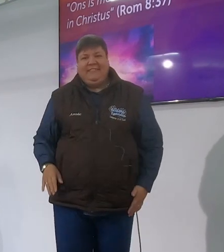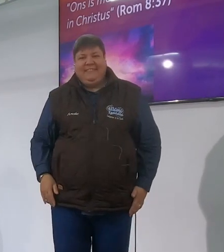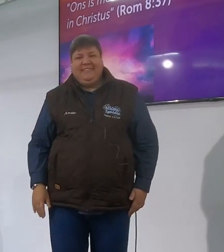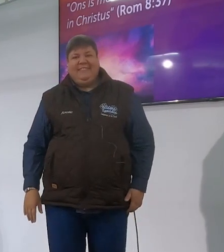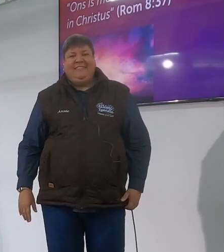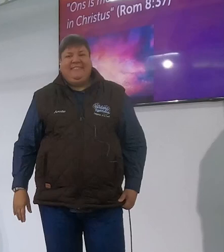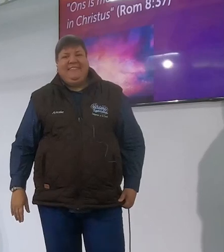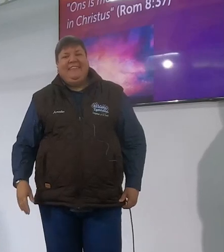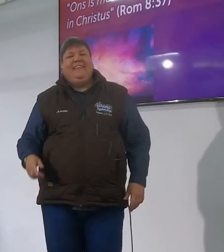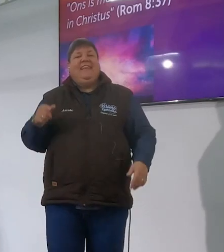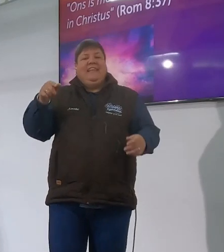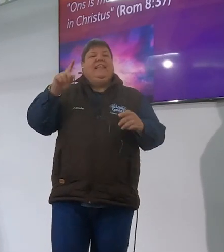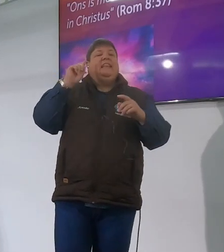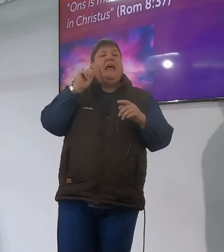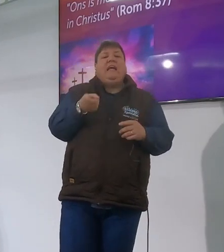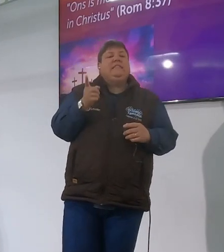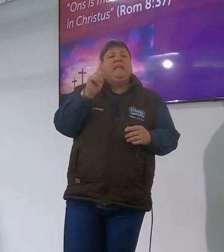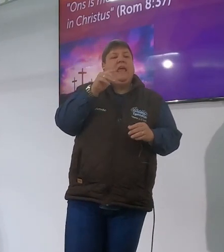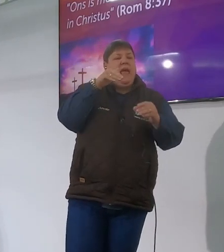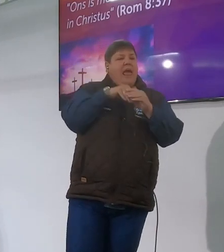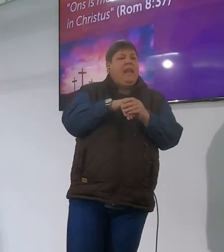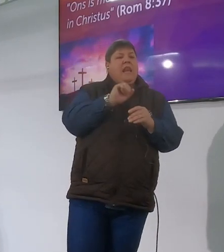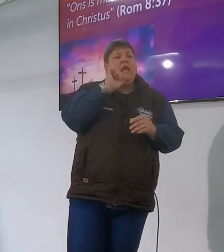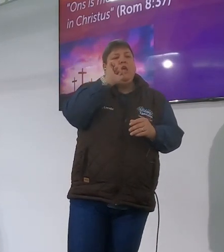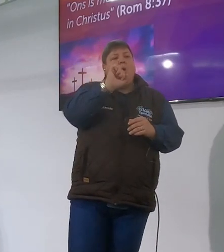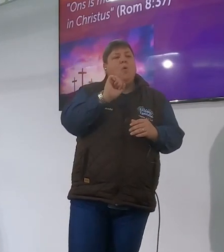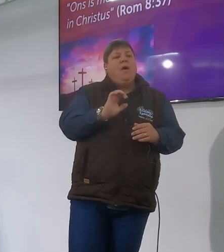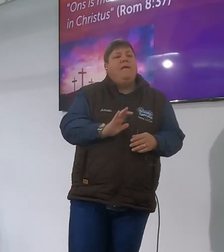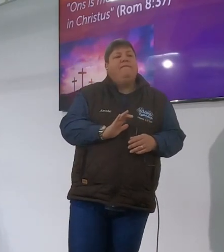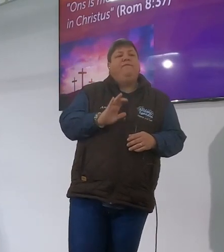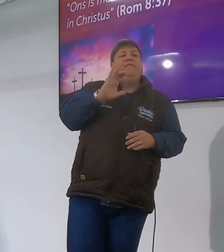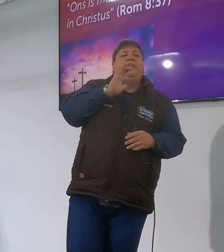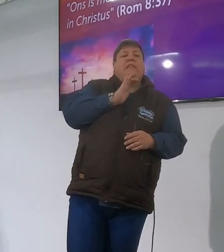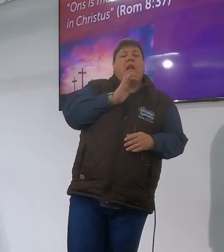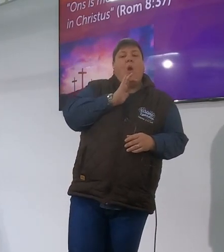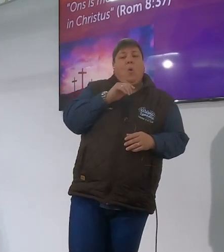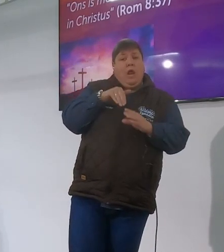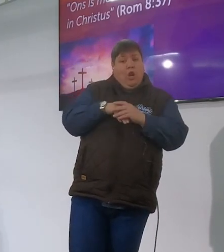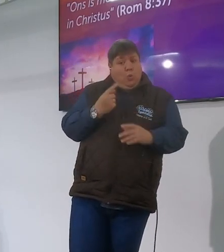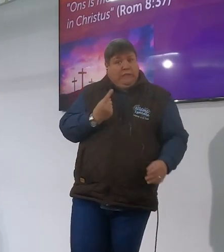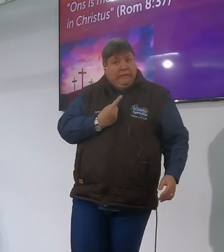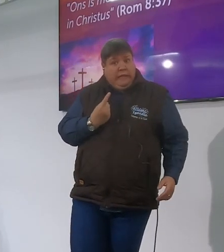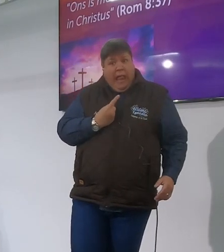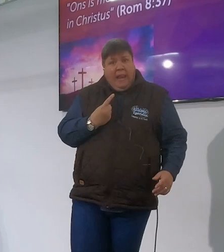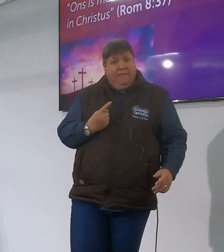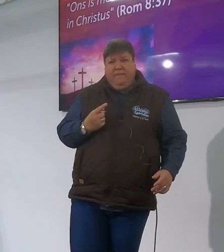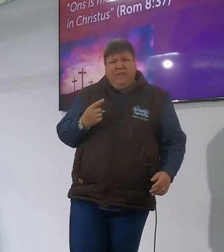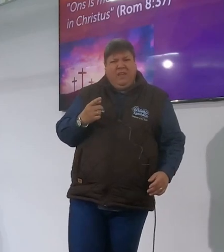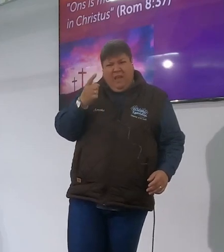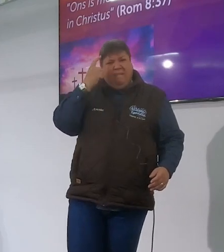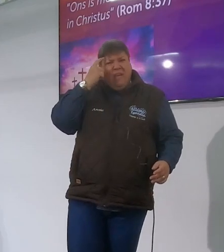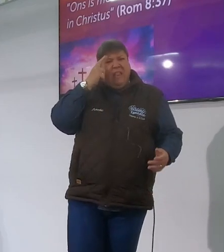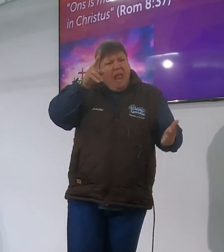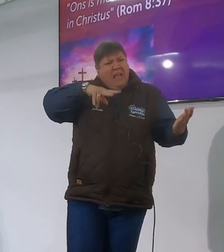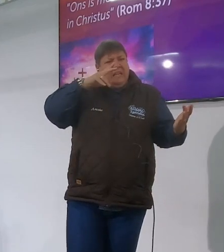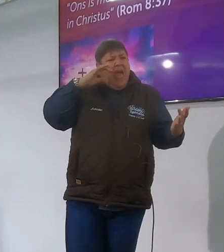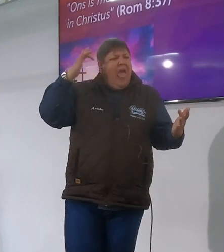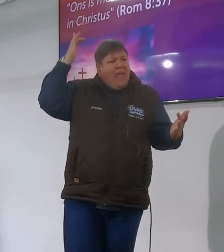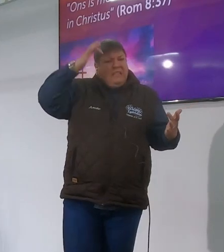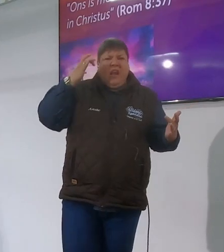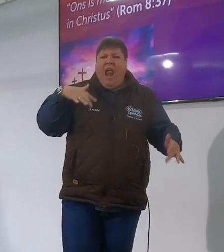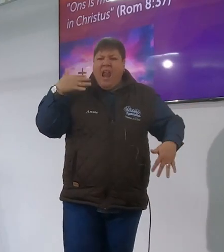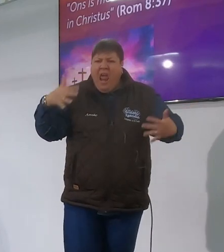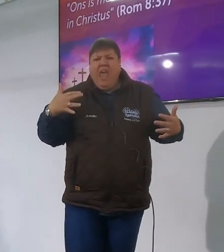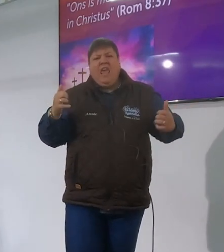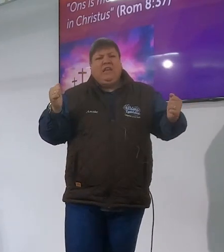idee dat dit is nie in jou nie jy kan nie in vertrouwe in jouself sêt nie die hele Israel verduidelik dit dat dit juist hierdie